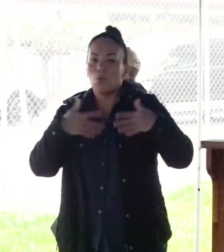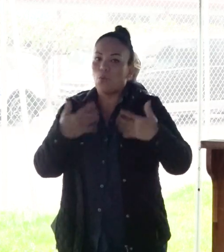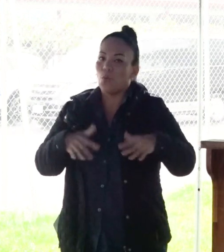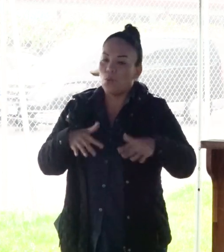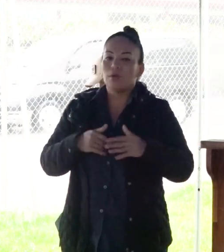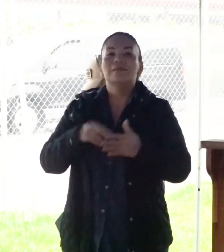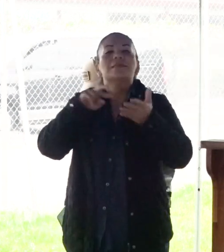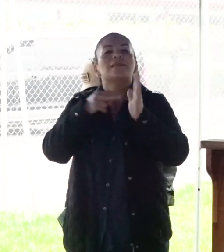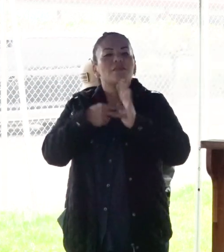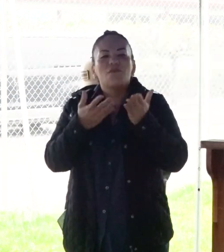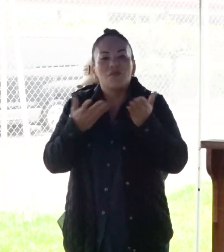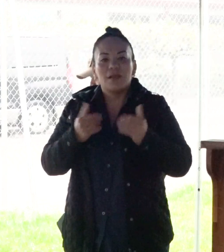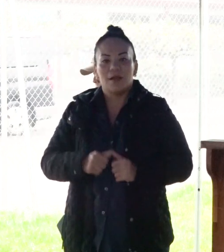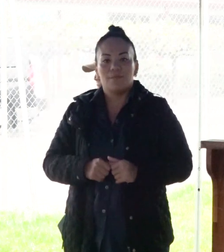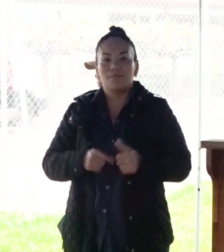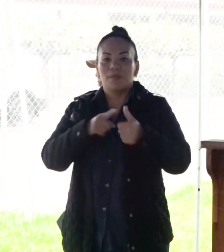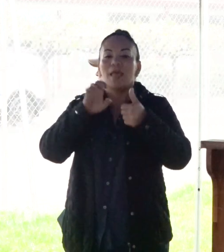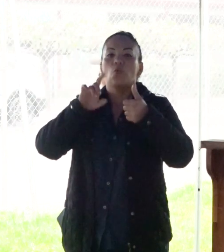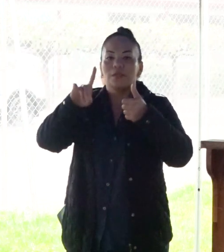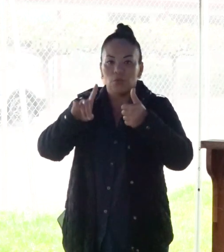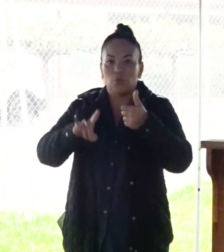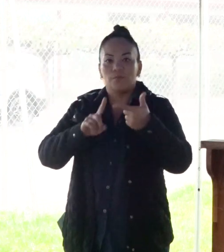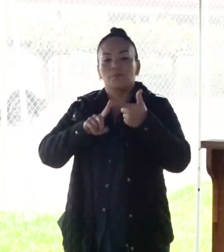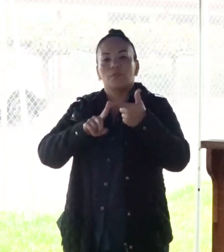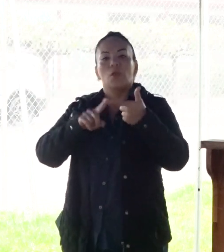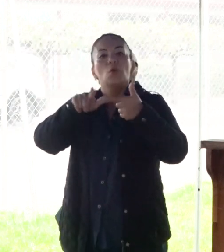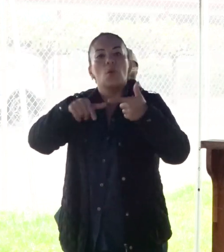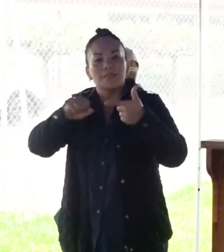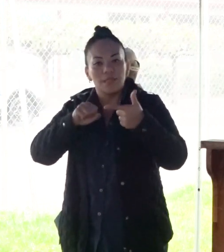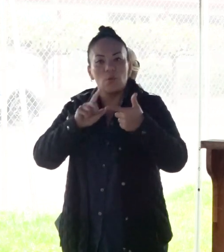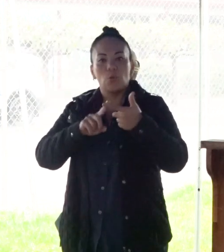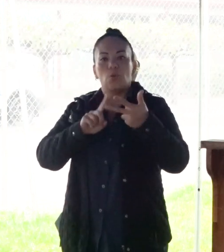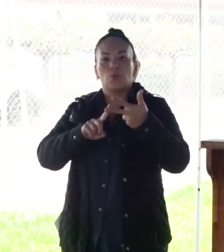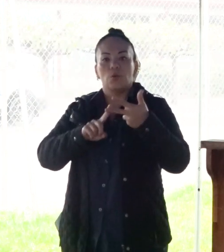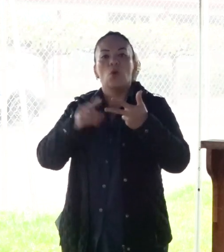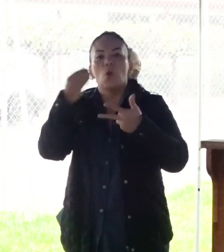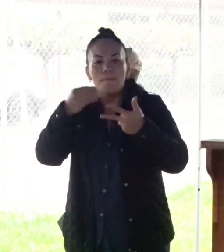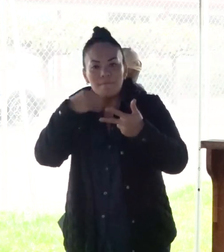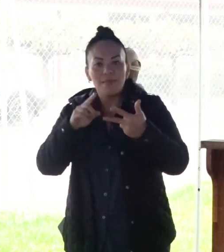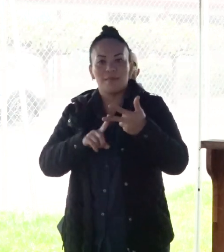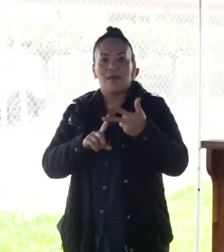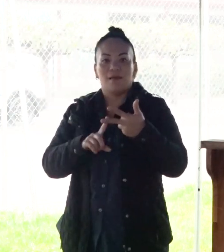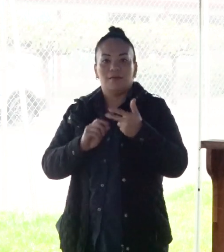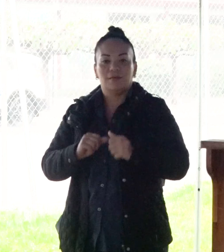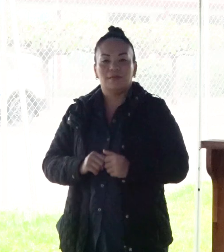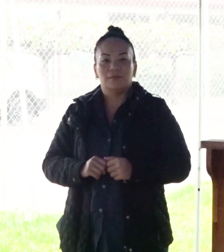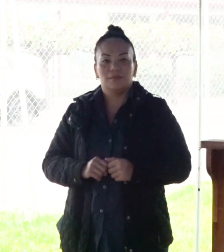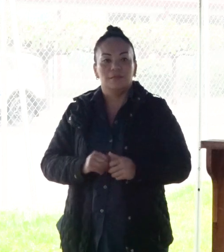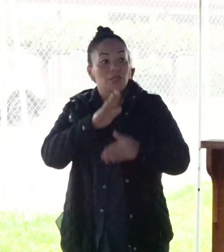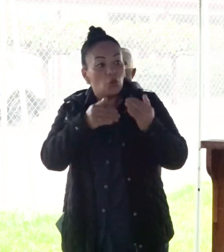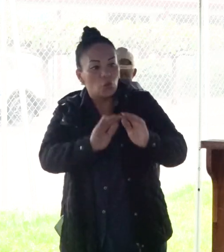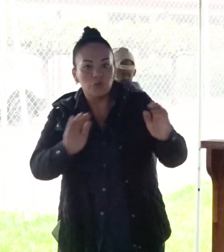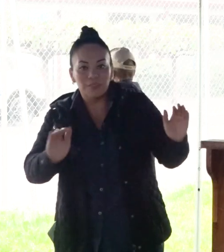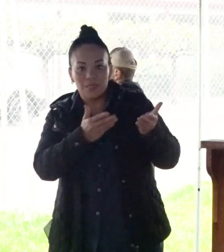significan la educación, el lugar seguro, la comida de esos